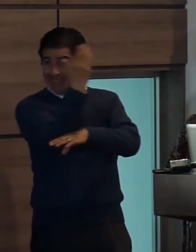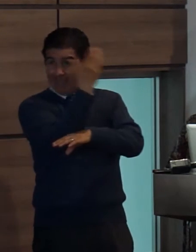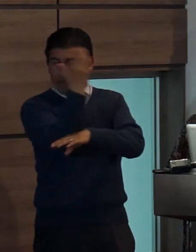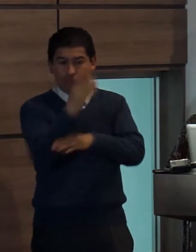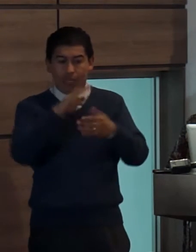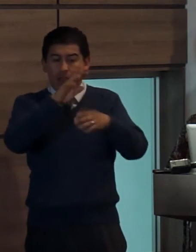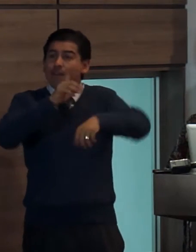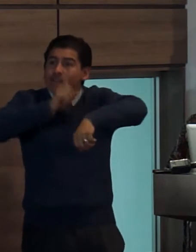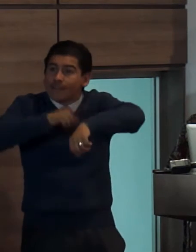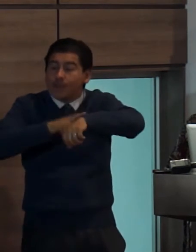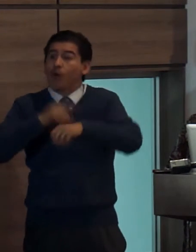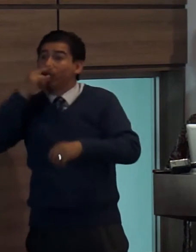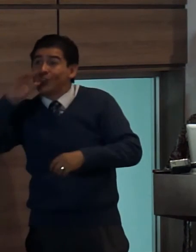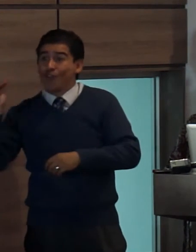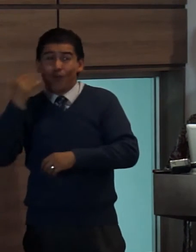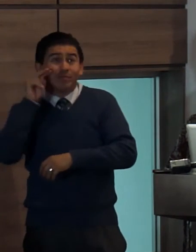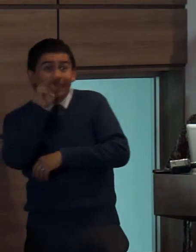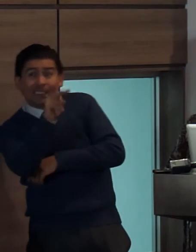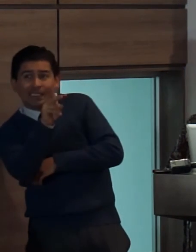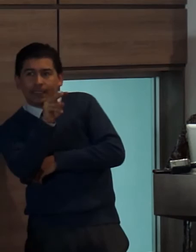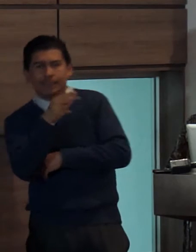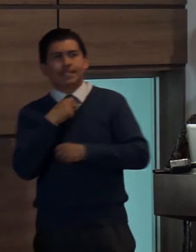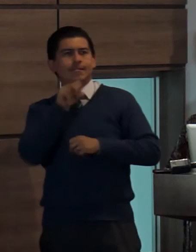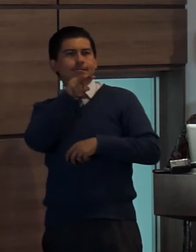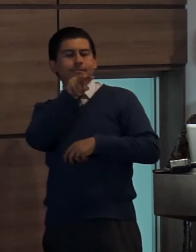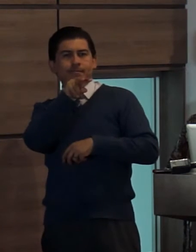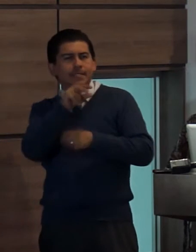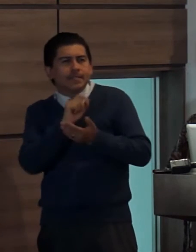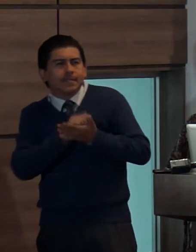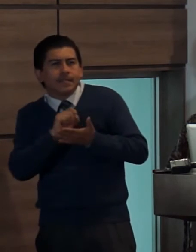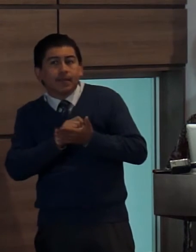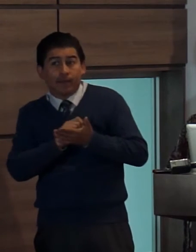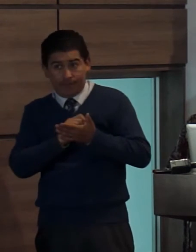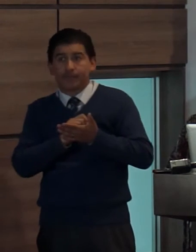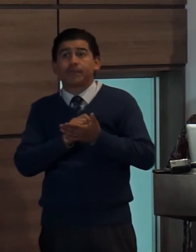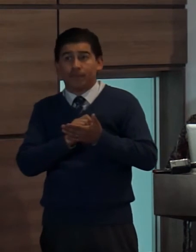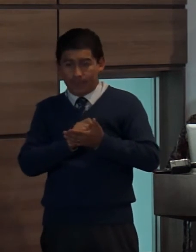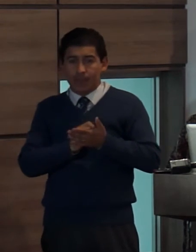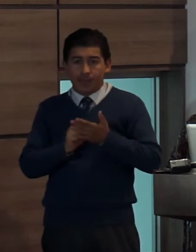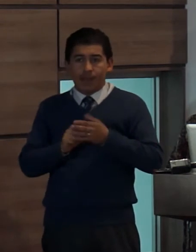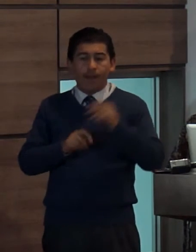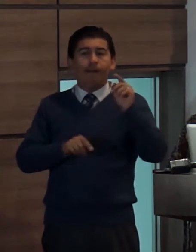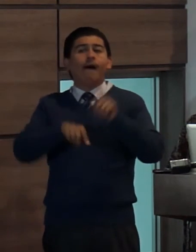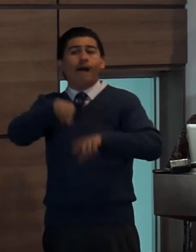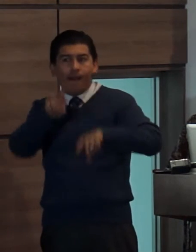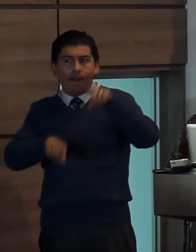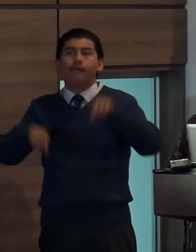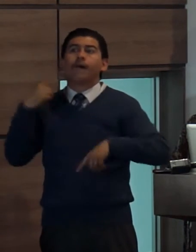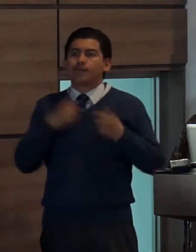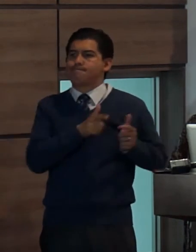reforzada cuya audiencia es la niñez y adolescencia se difunden programas con contenido